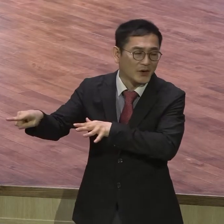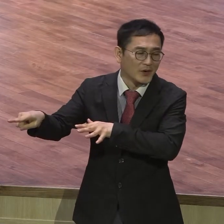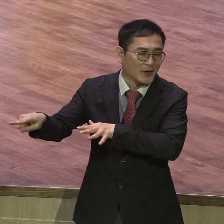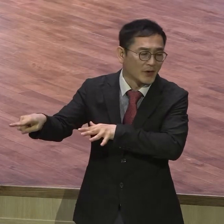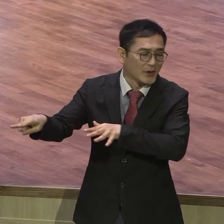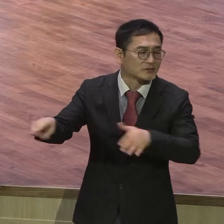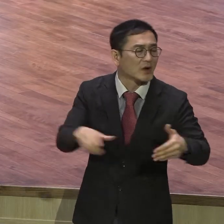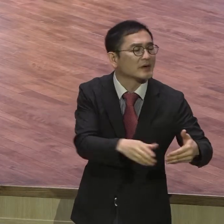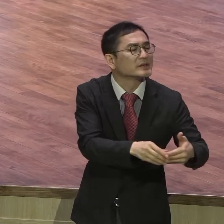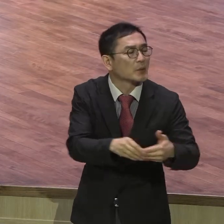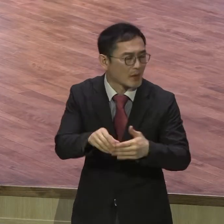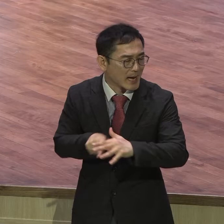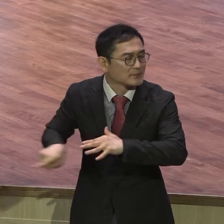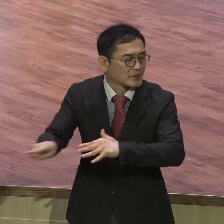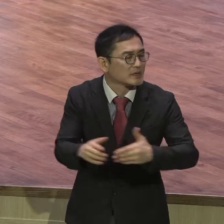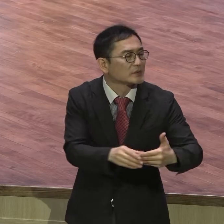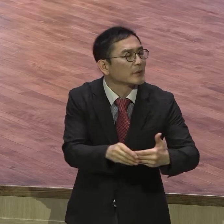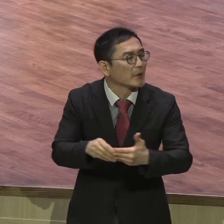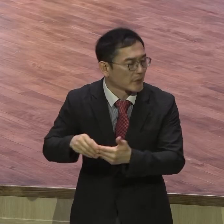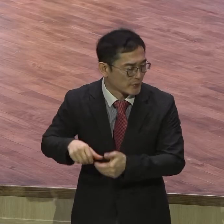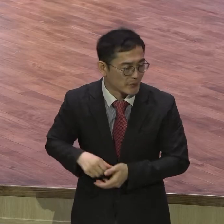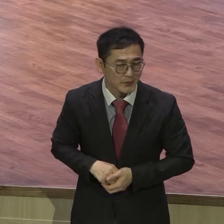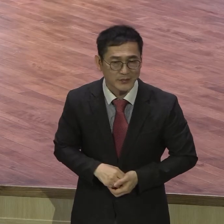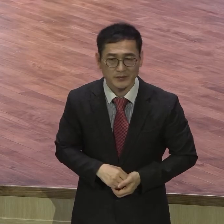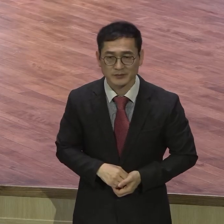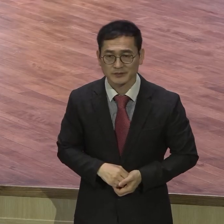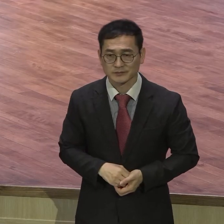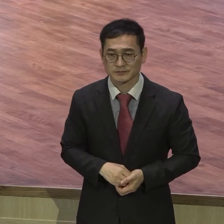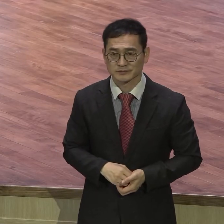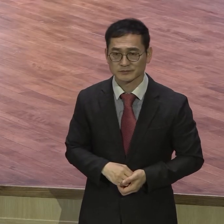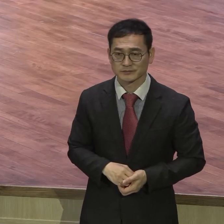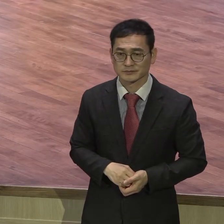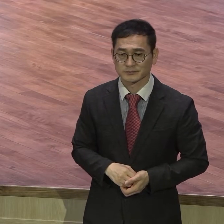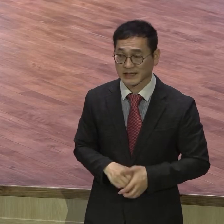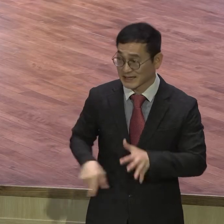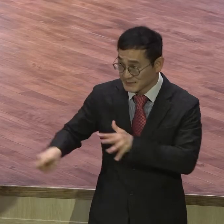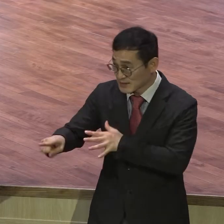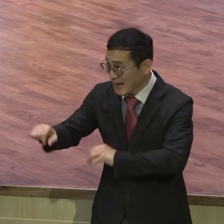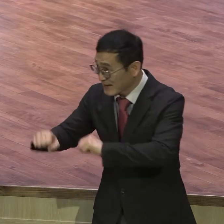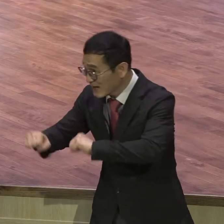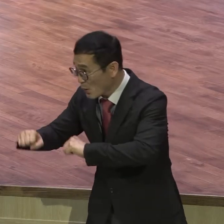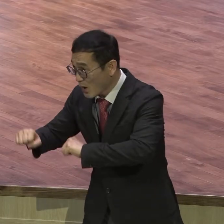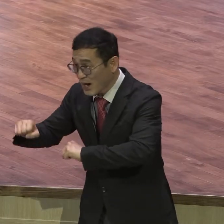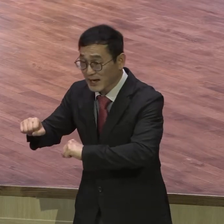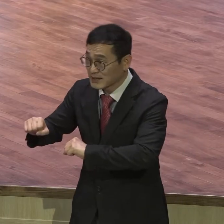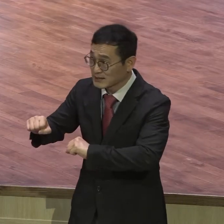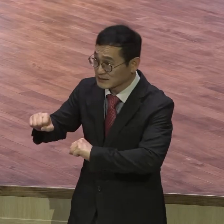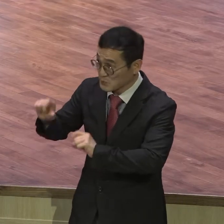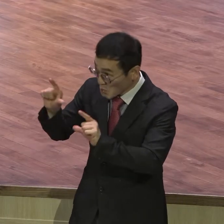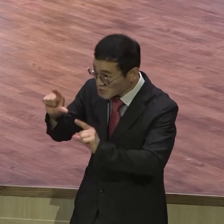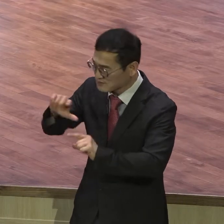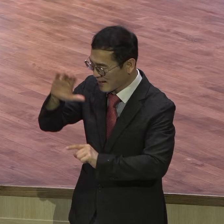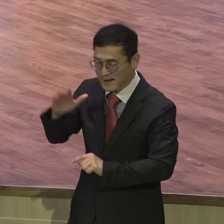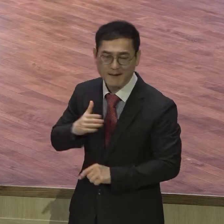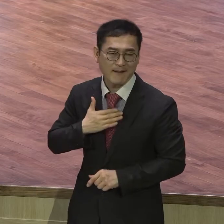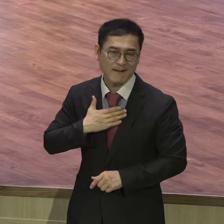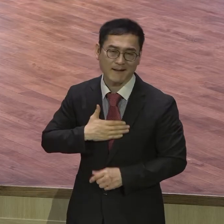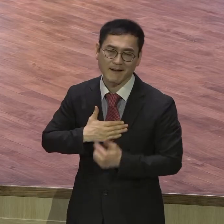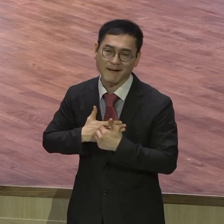33절에 보면 하나님께서 어떻게 앞서 행았는지를 잘 보여주고 있습니다 그는 너희보다 먼저 그